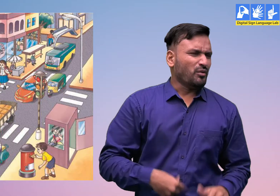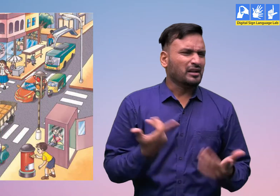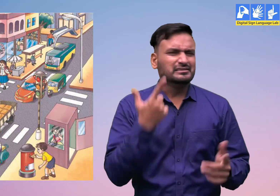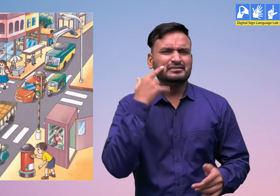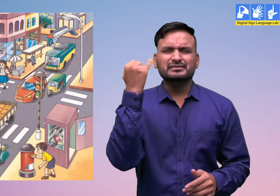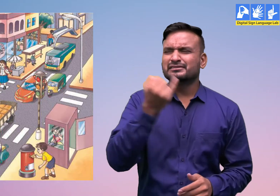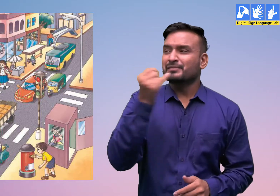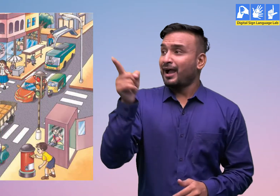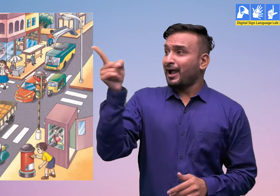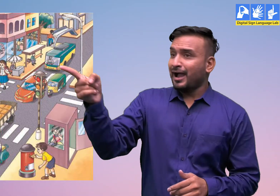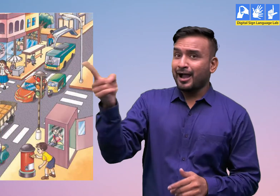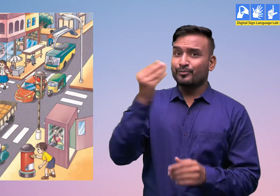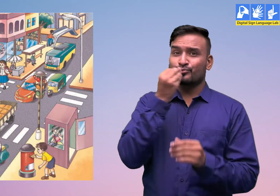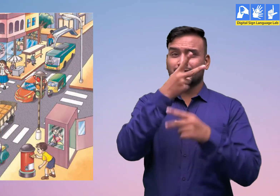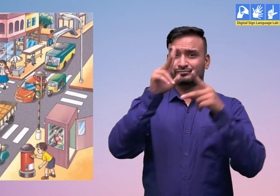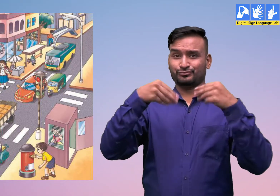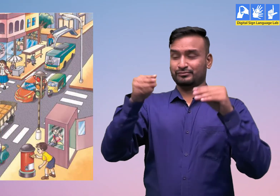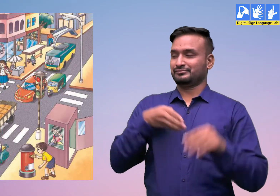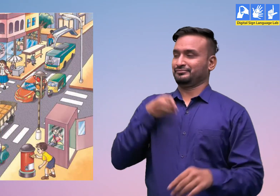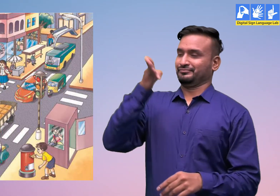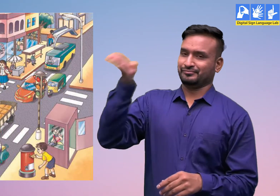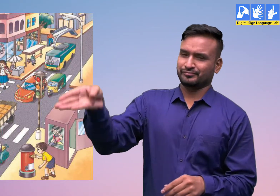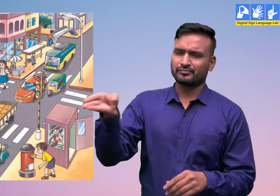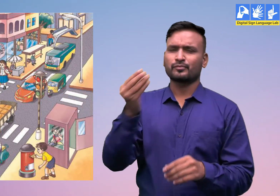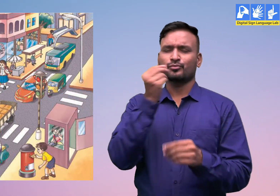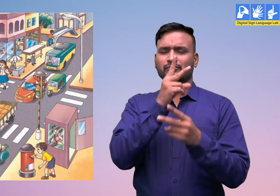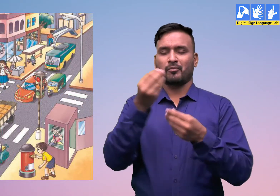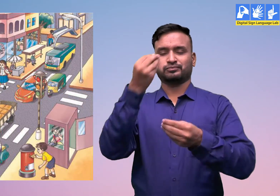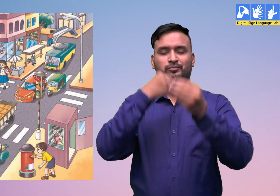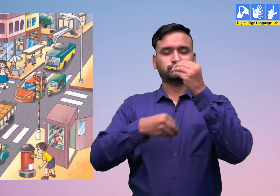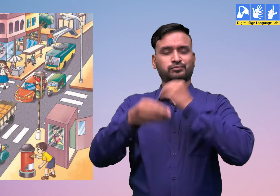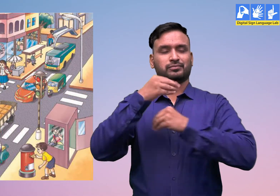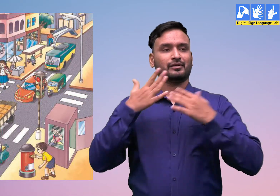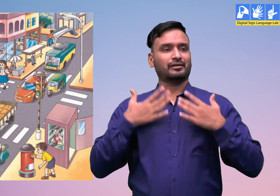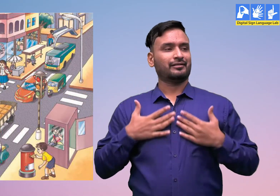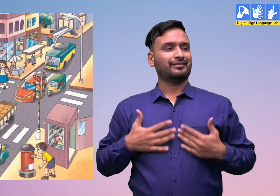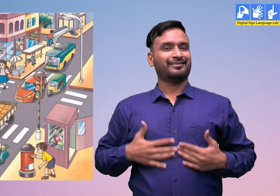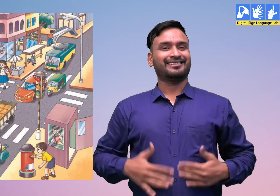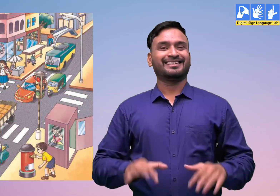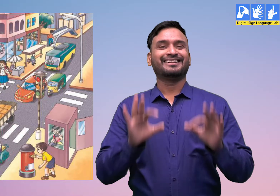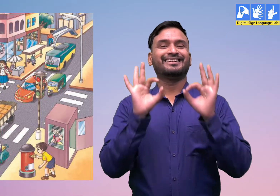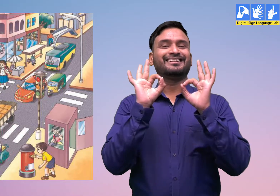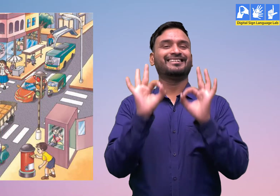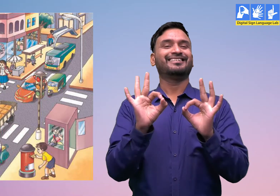खाने का लूपत उठाते हैं और बहुत अच्छा महसूस करते हैं